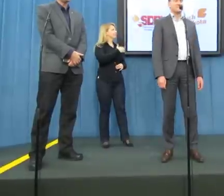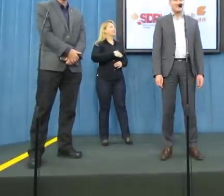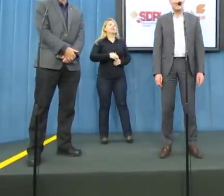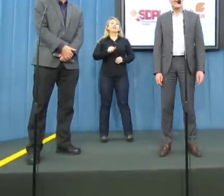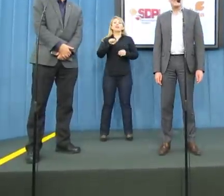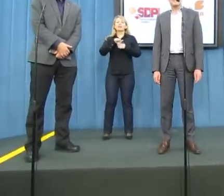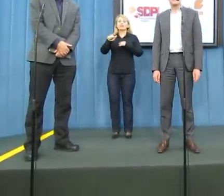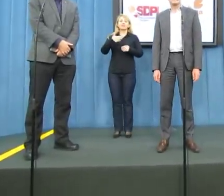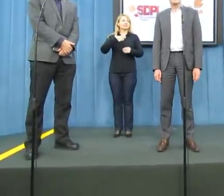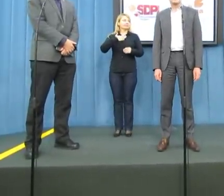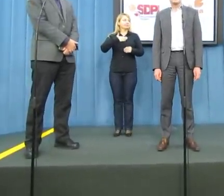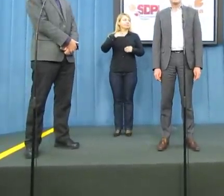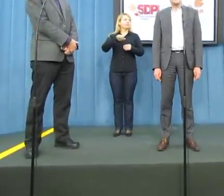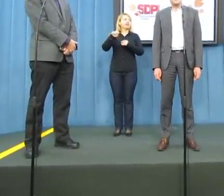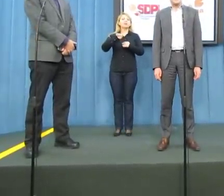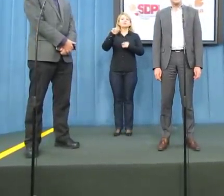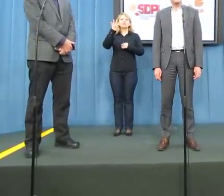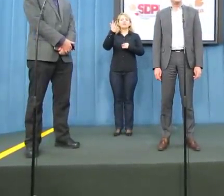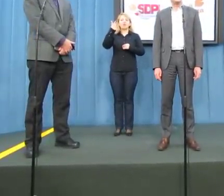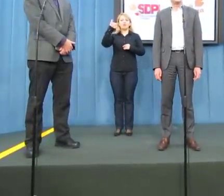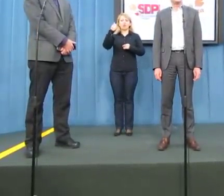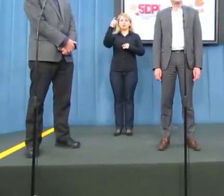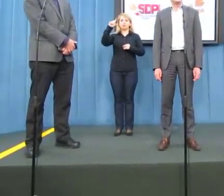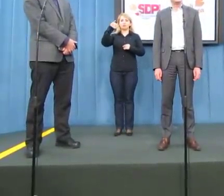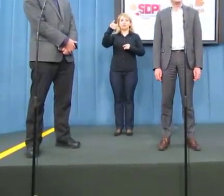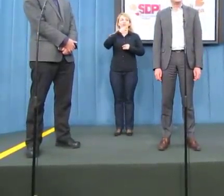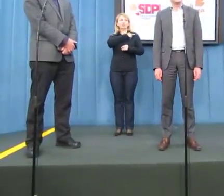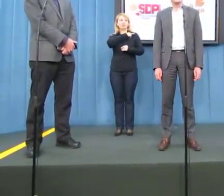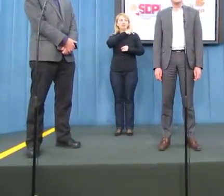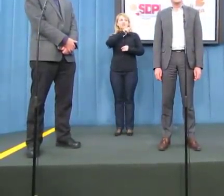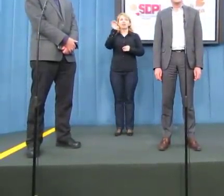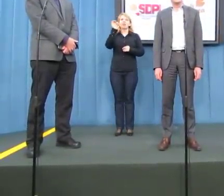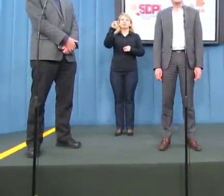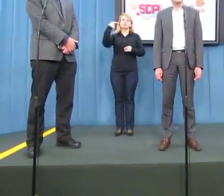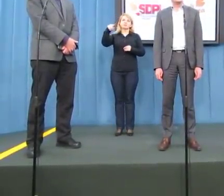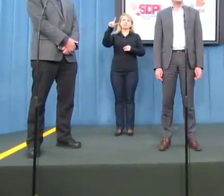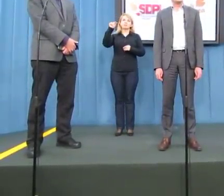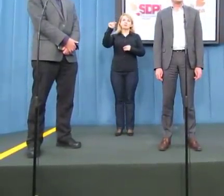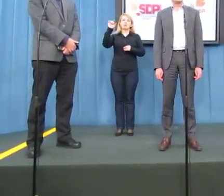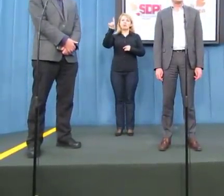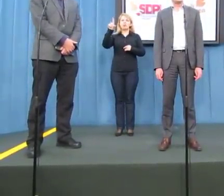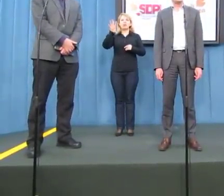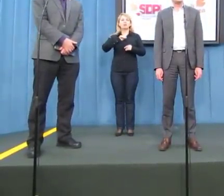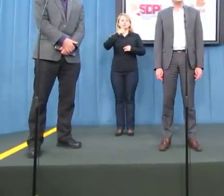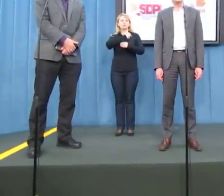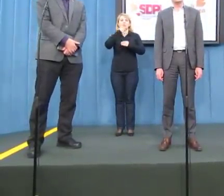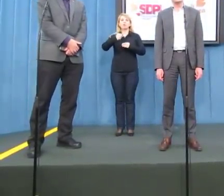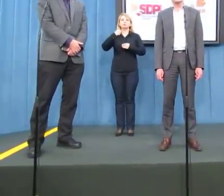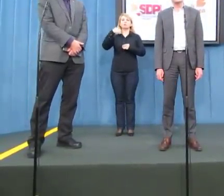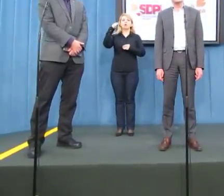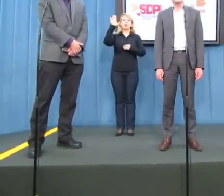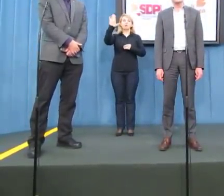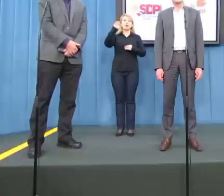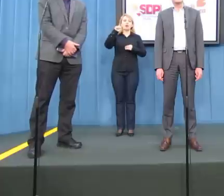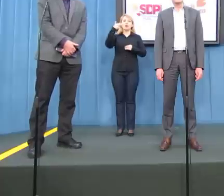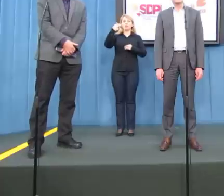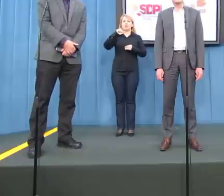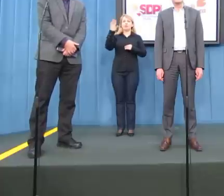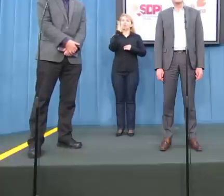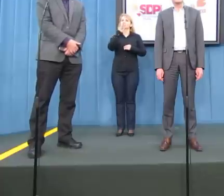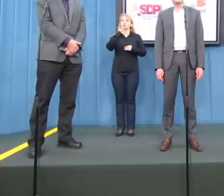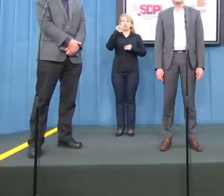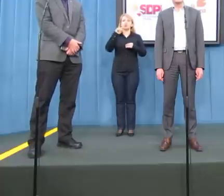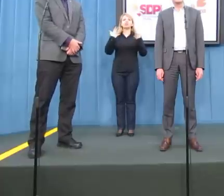Jest z nami Wojciech Filemonowicz, szef SDPL-u, jest poseł Maciej Banaszak. A dzisiaj chcemy zająć Państwa uwagę